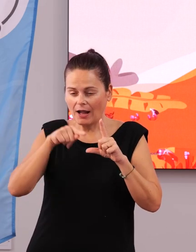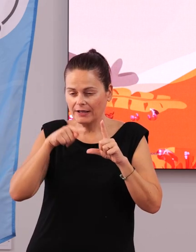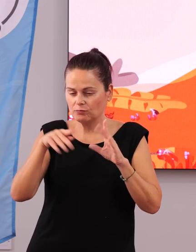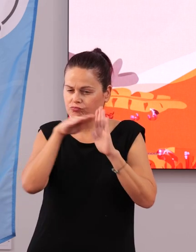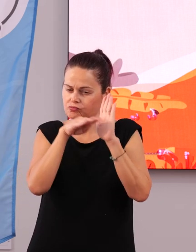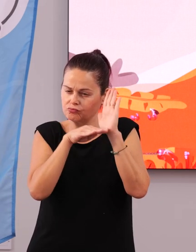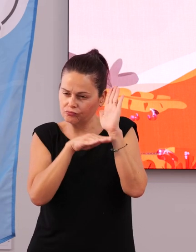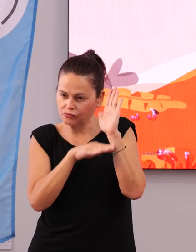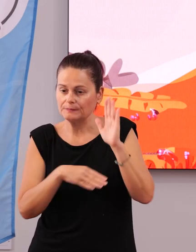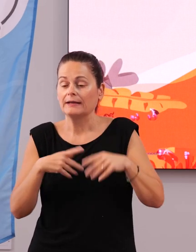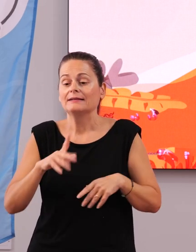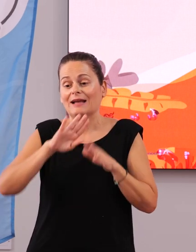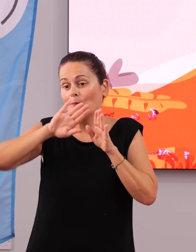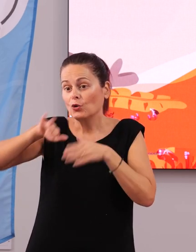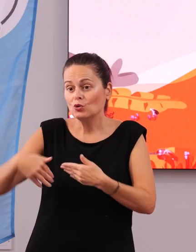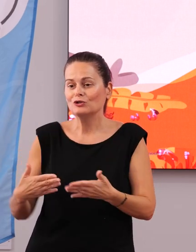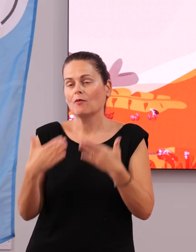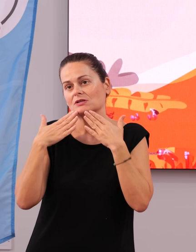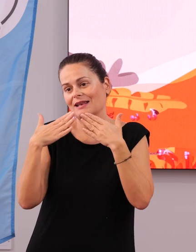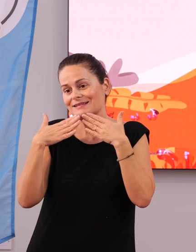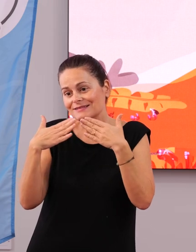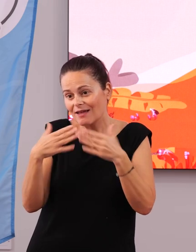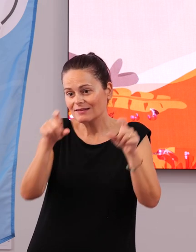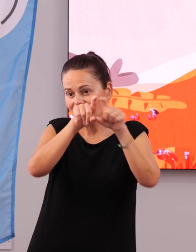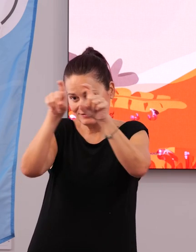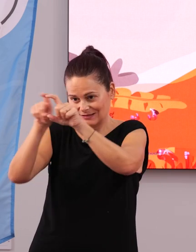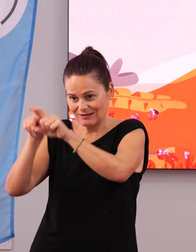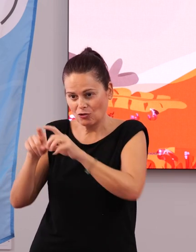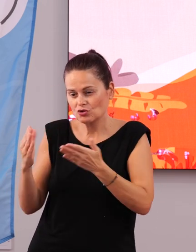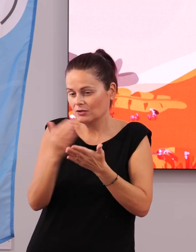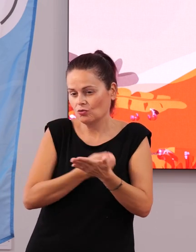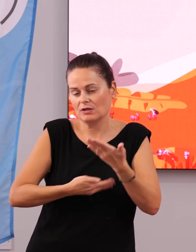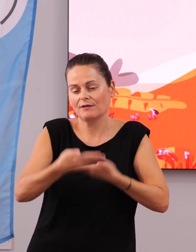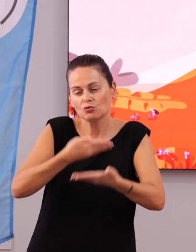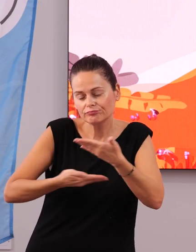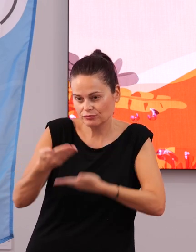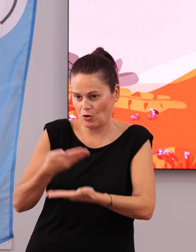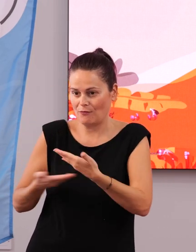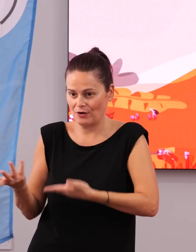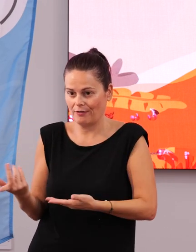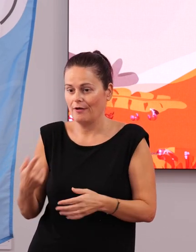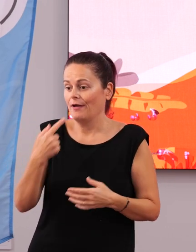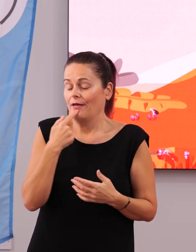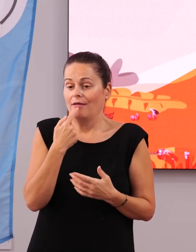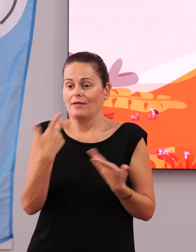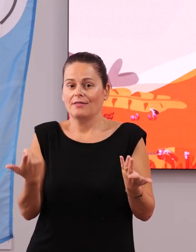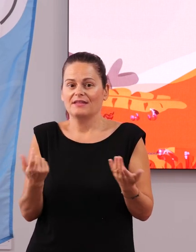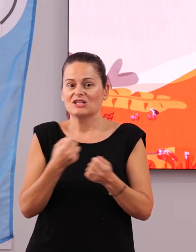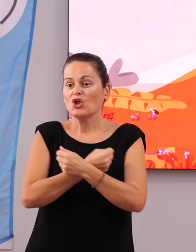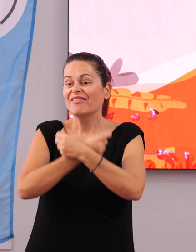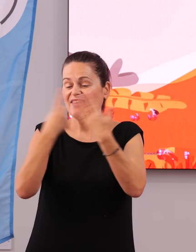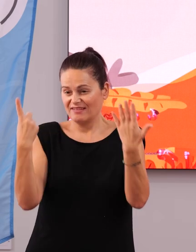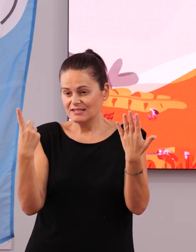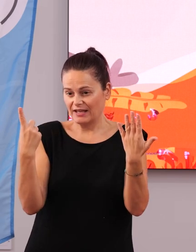Y, por último, reiterarme en el agradecimiento a todas las entidades que habéis colaborado. Podría decir que sois 16,